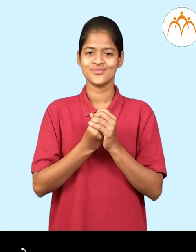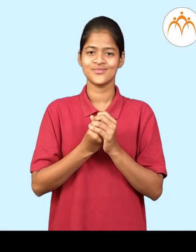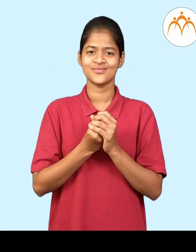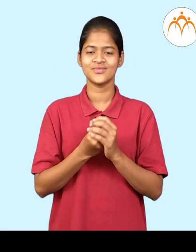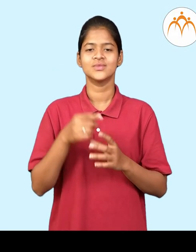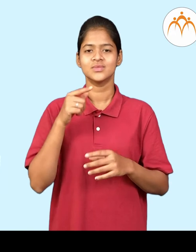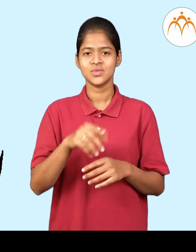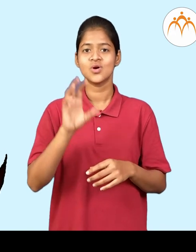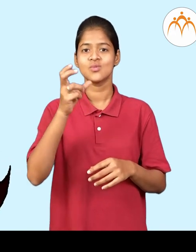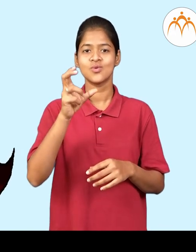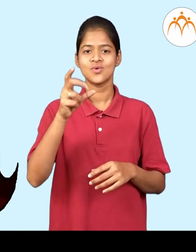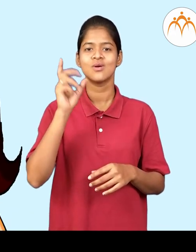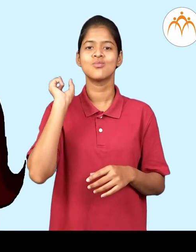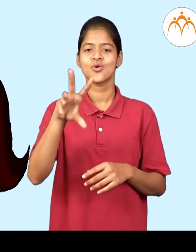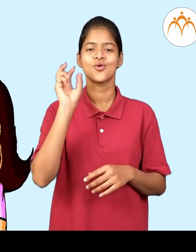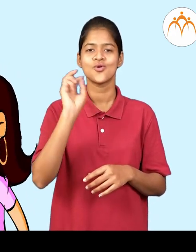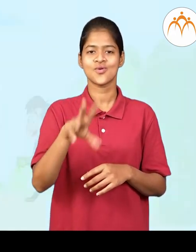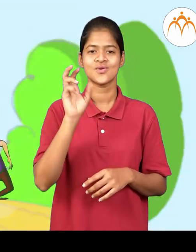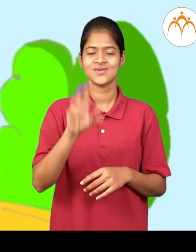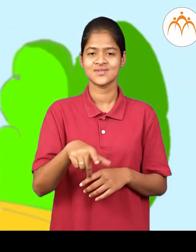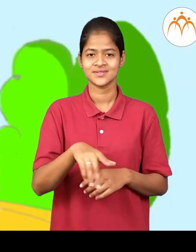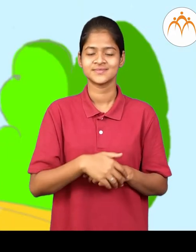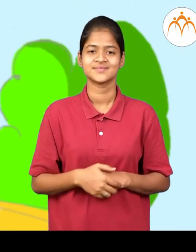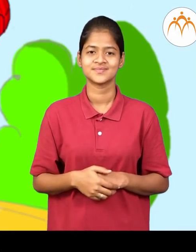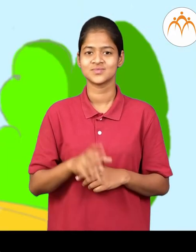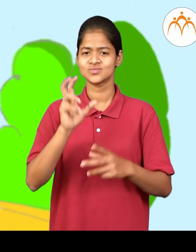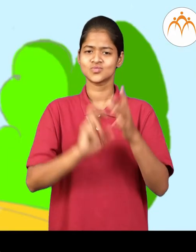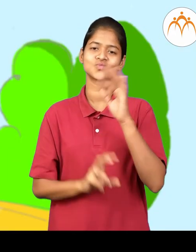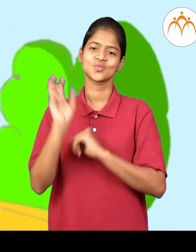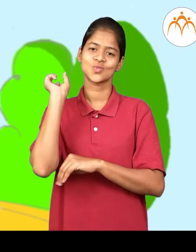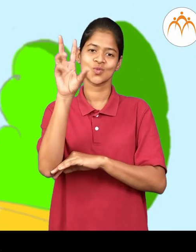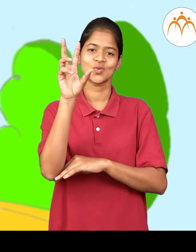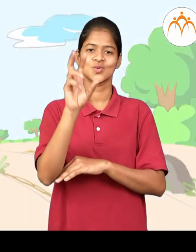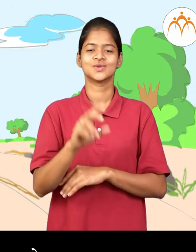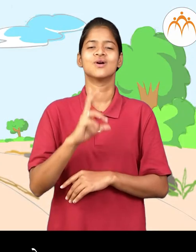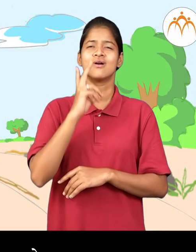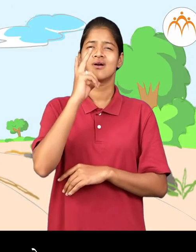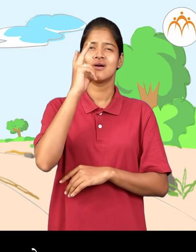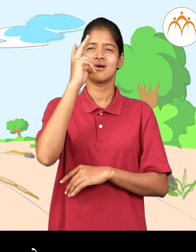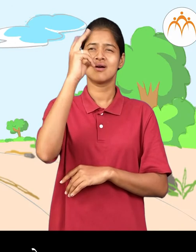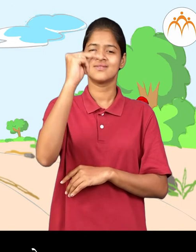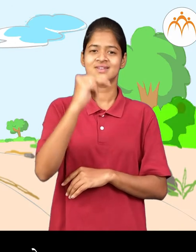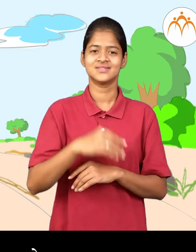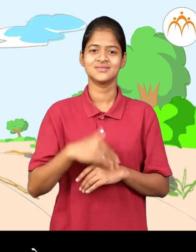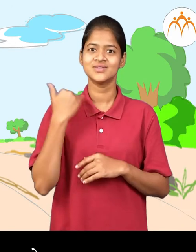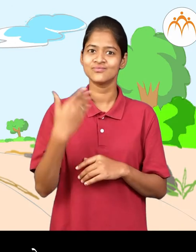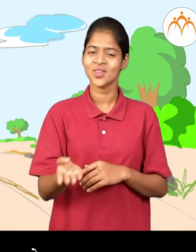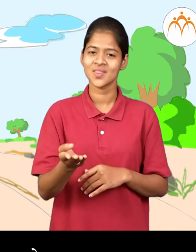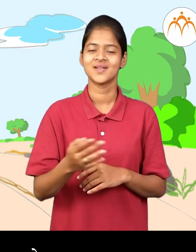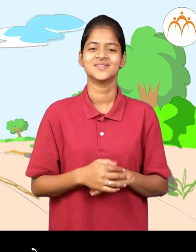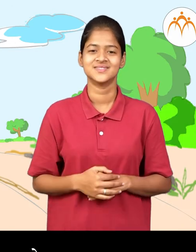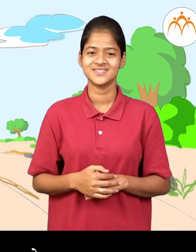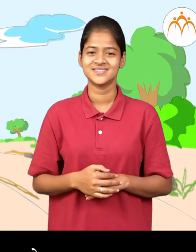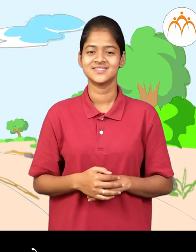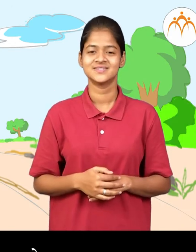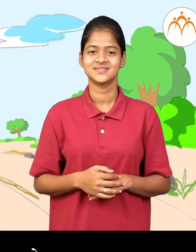दुसरी मुले येतात. सगले मिलून चेंडु खेलतात. चेंडु उन्च उडुन लाम